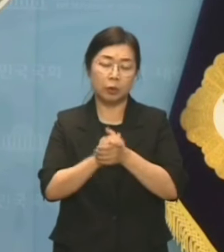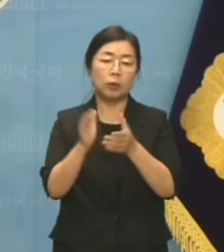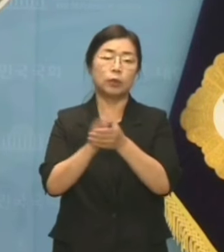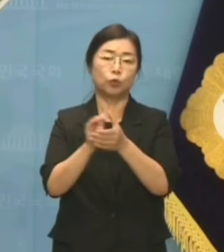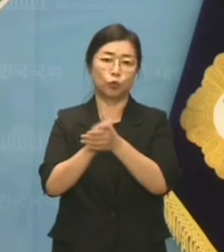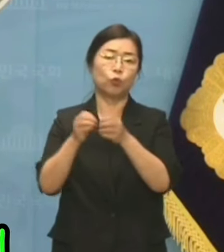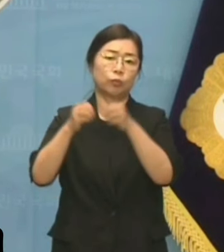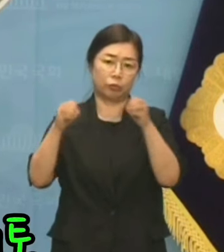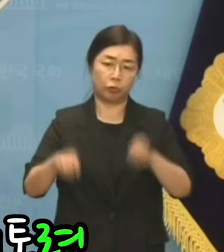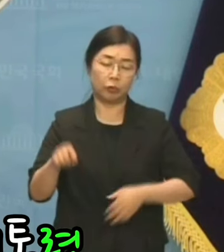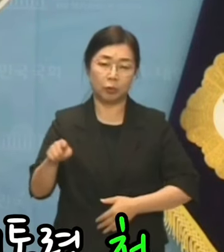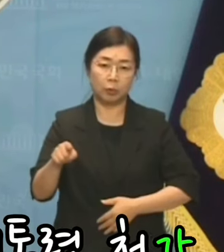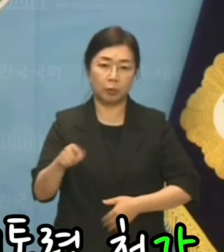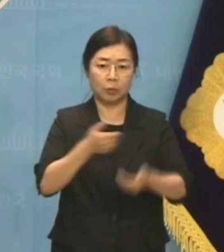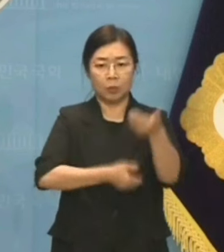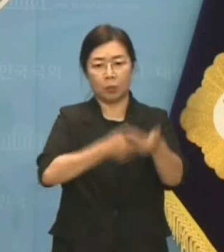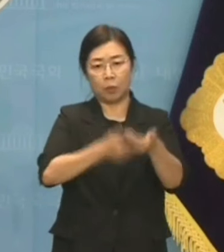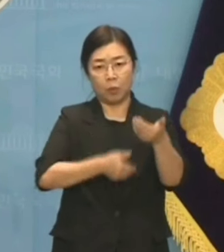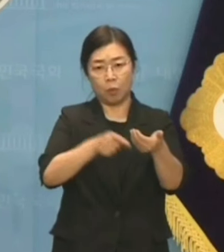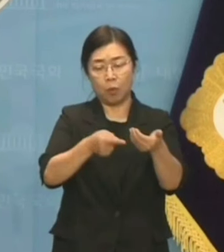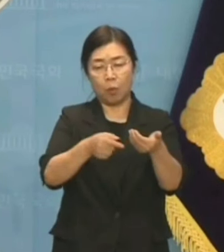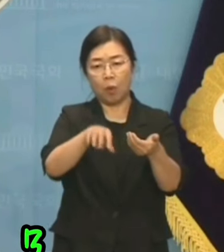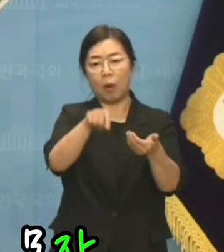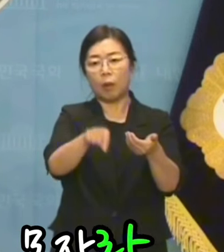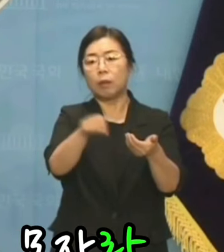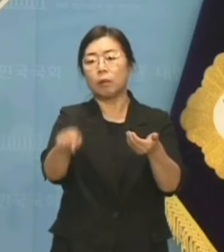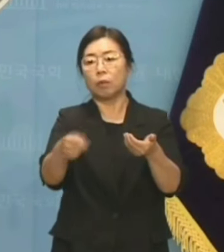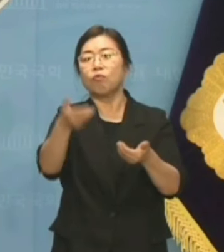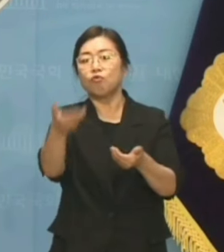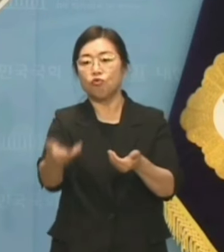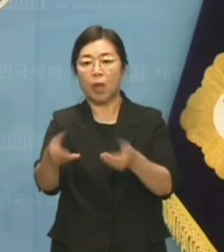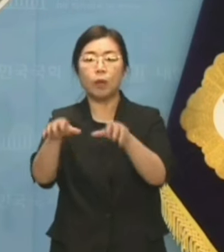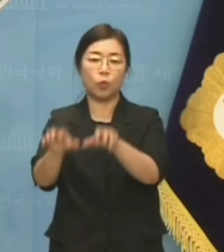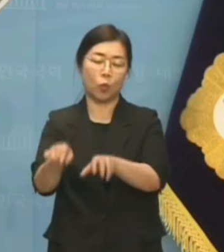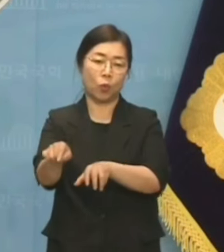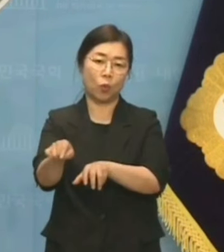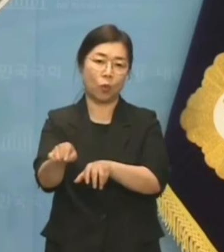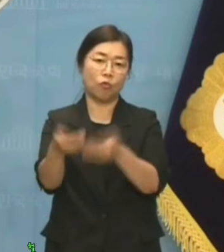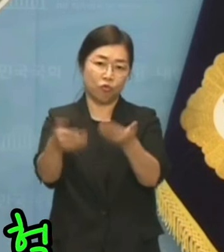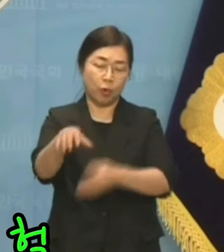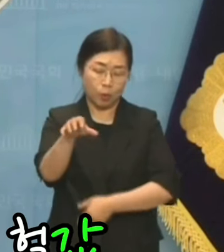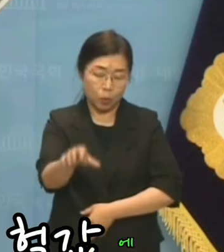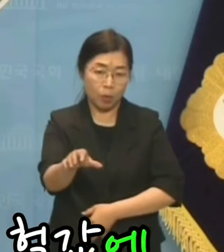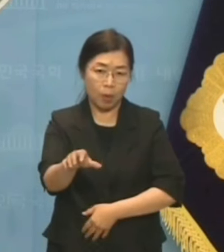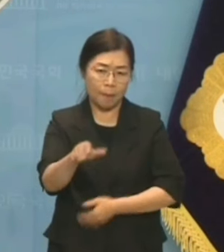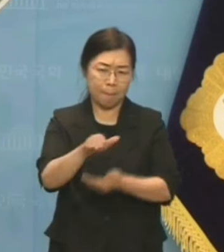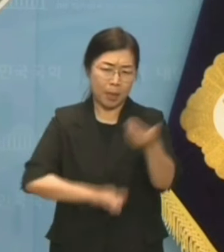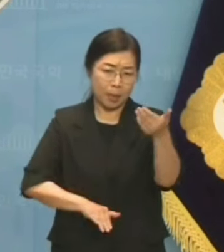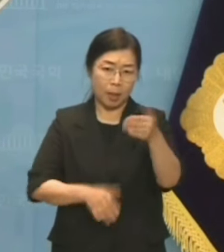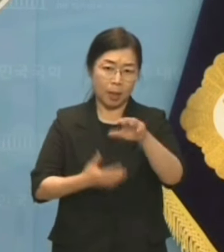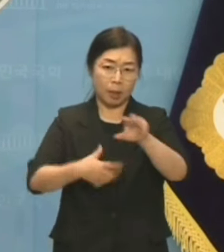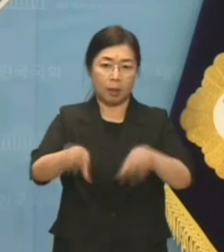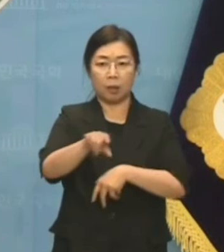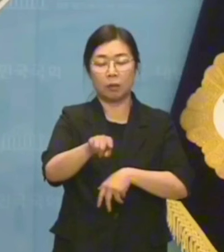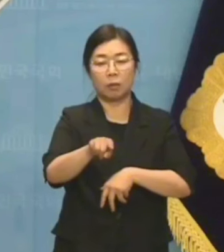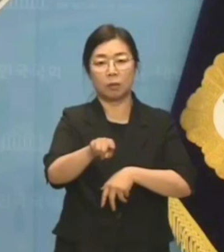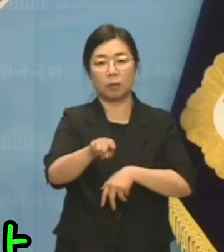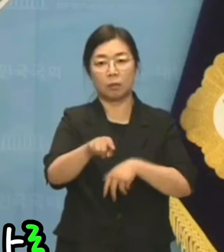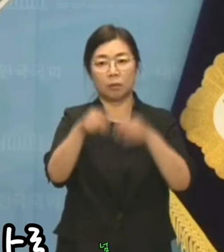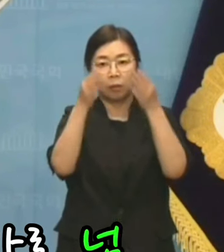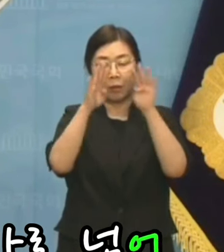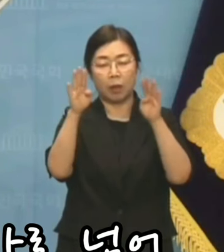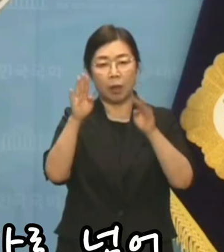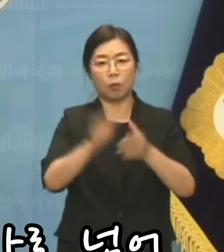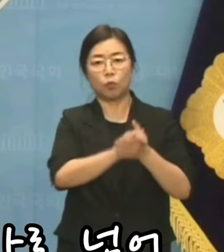고속도로 종점이 대통령 처가 땅으로 휜 것도 모자라 이젠 휴게소가 헐값의 대학 동문의